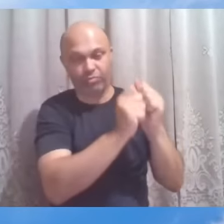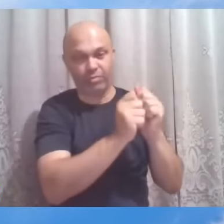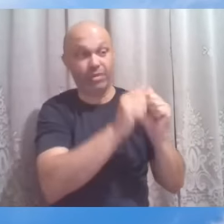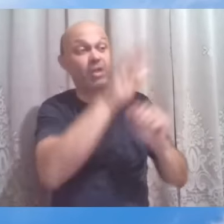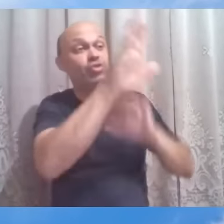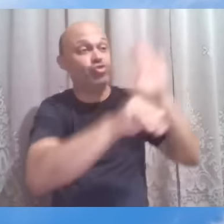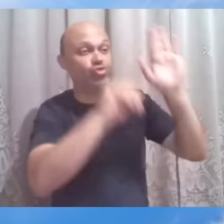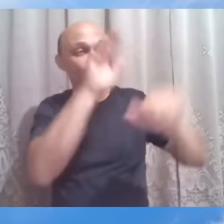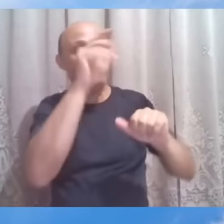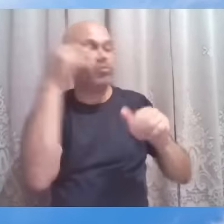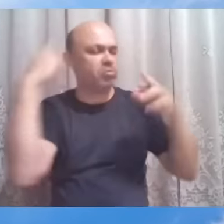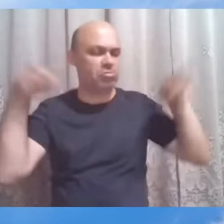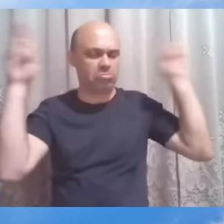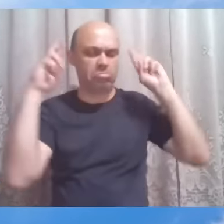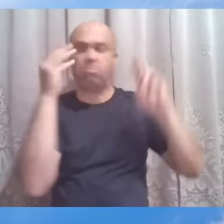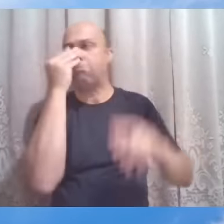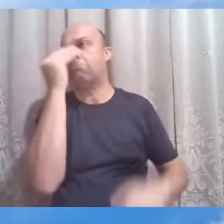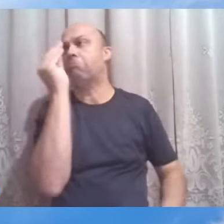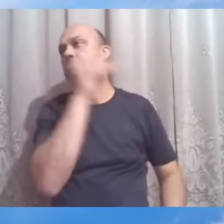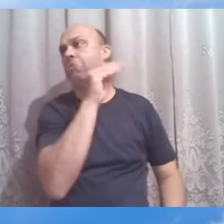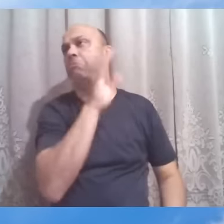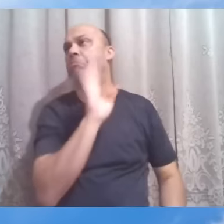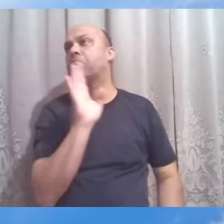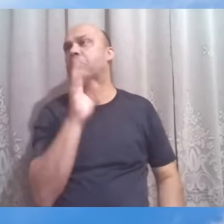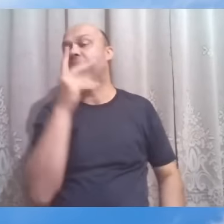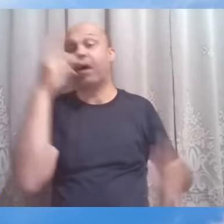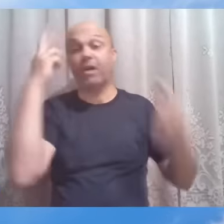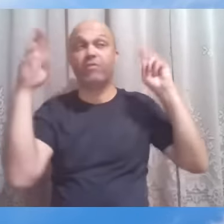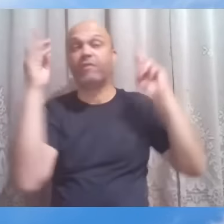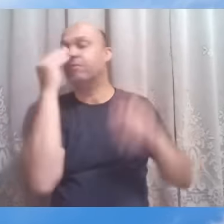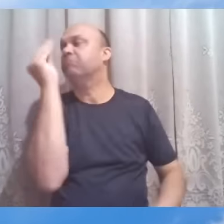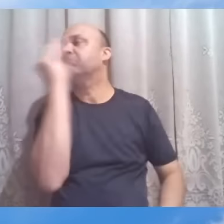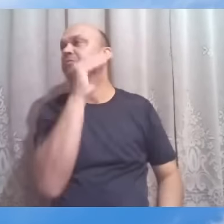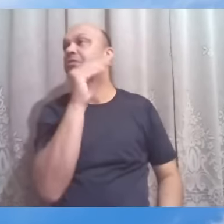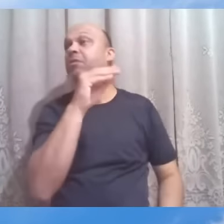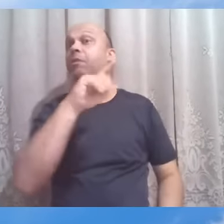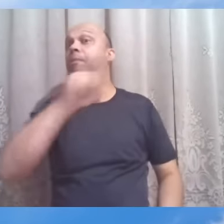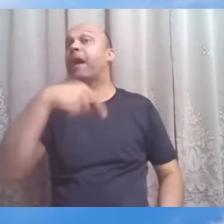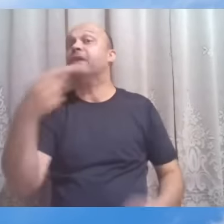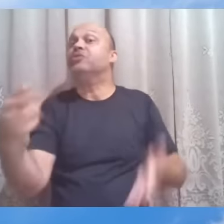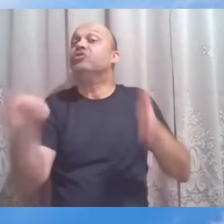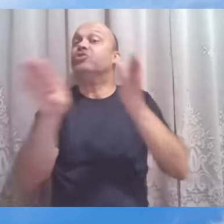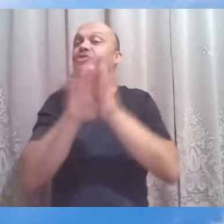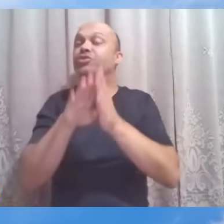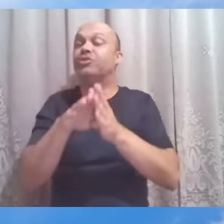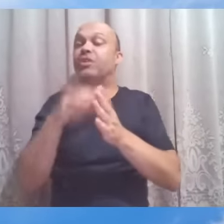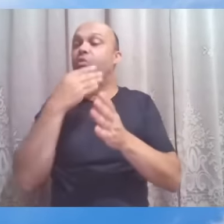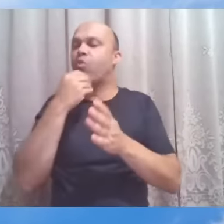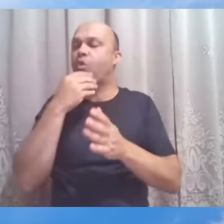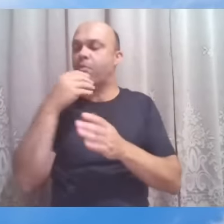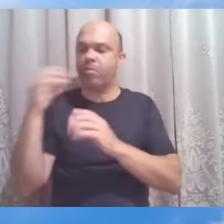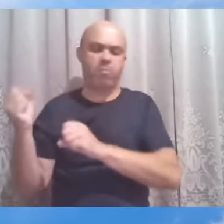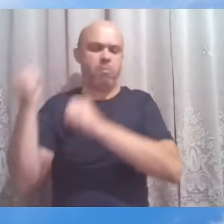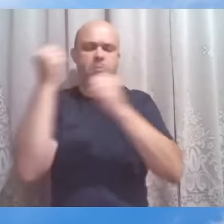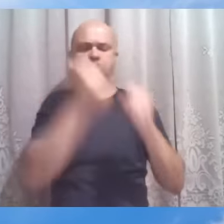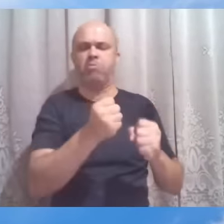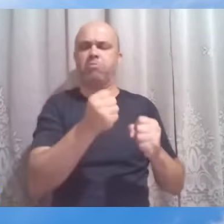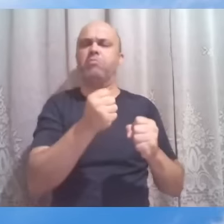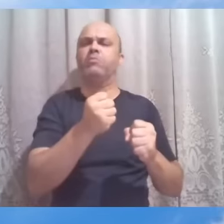as ovelhas e elas nem demonstram interesse. Quando chega, no entanto, o pastor, basta que ele pronuncie